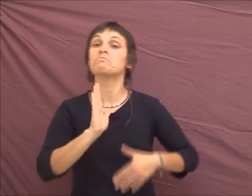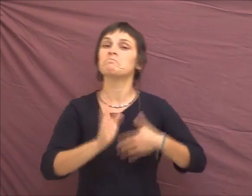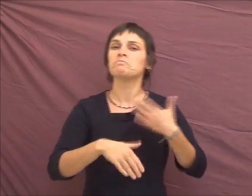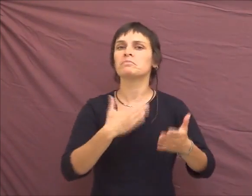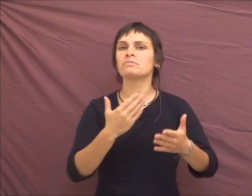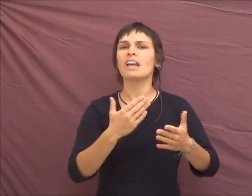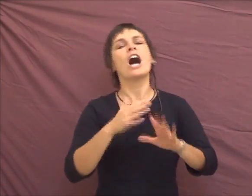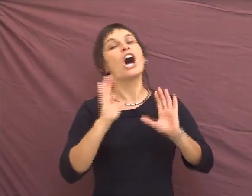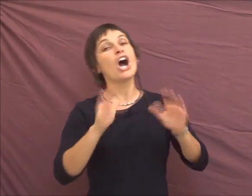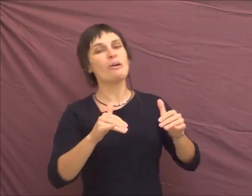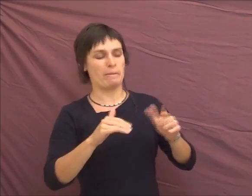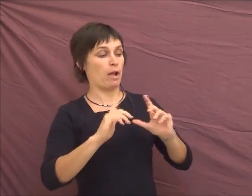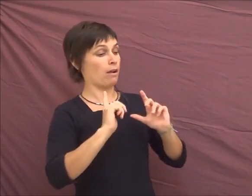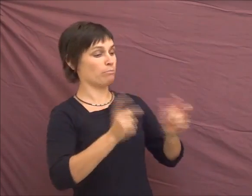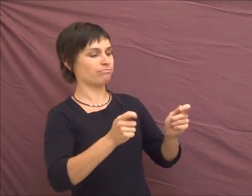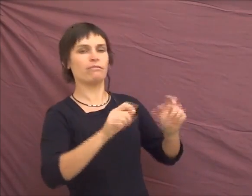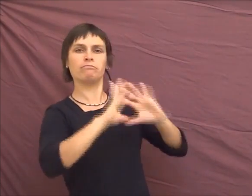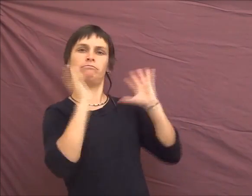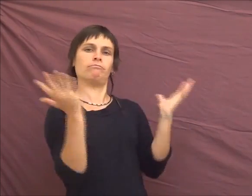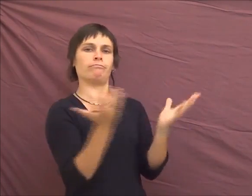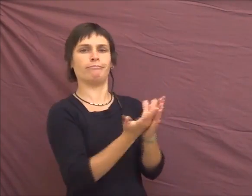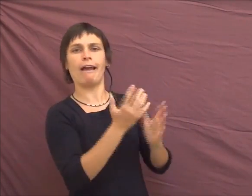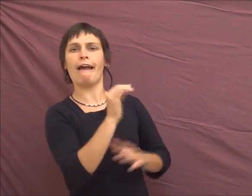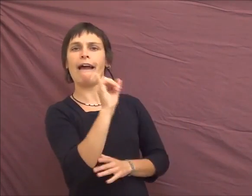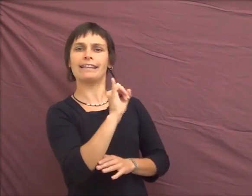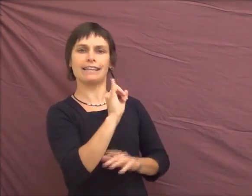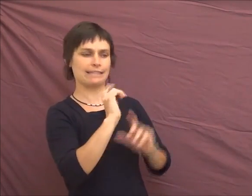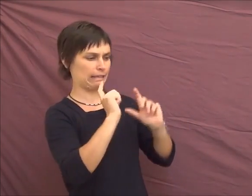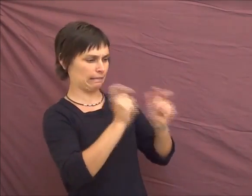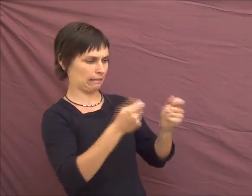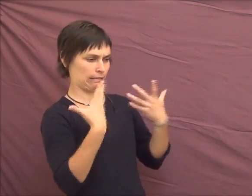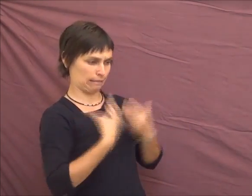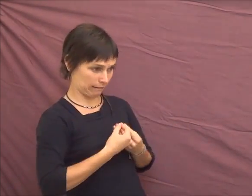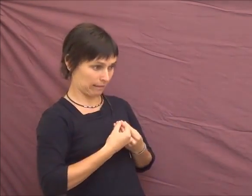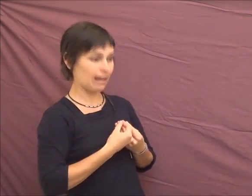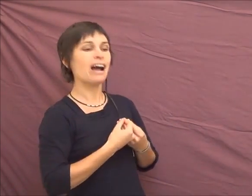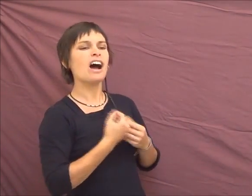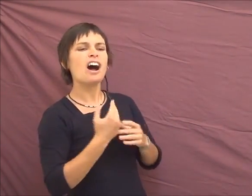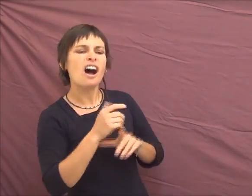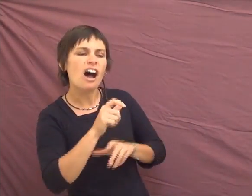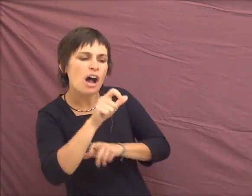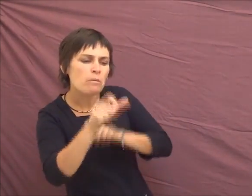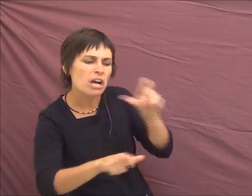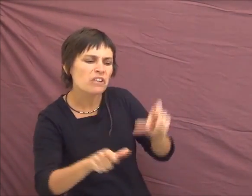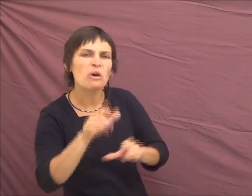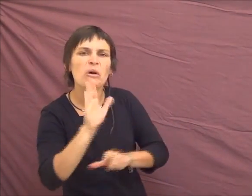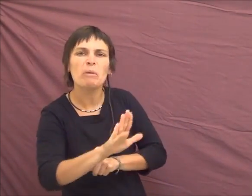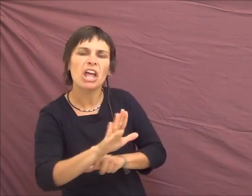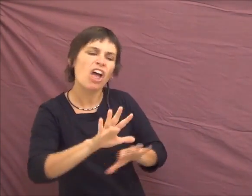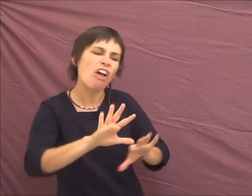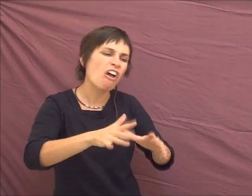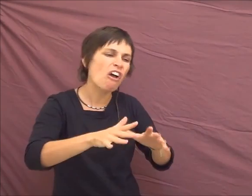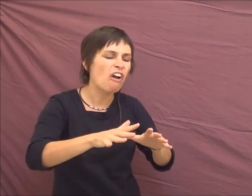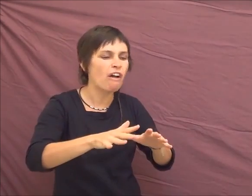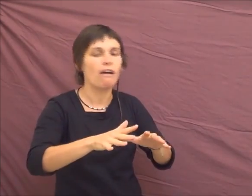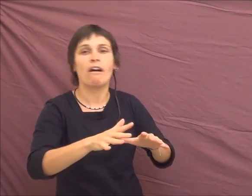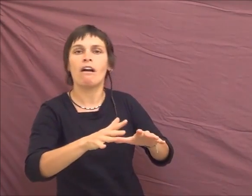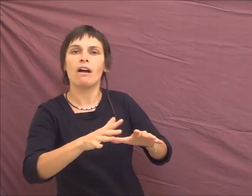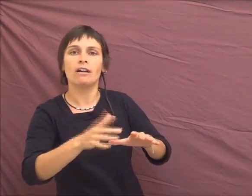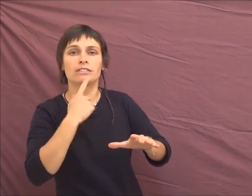d'être comme ça. Et puis, ça a duré longtemps. Alors, dans les intersexes, ils ont quand même gardé la crème des intersexes, qui s'appelait les hermaphrodites,